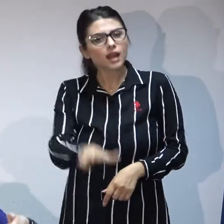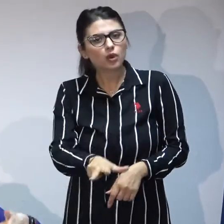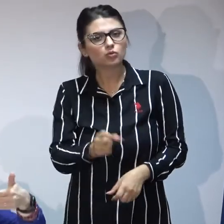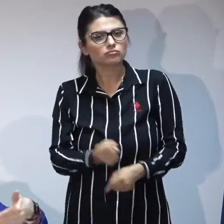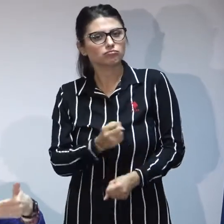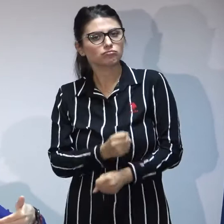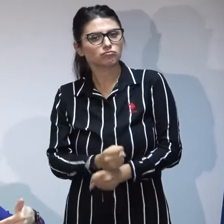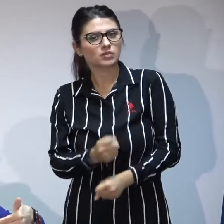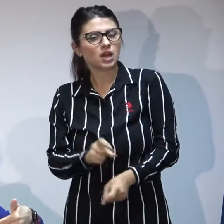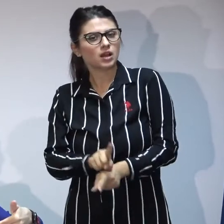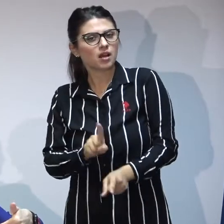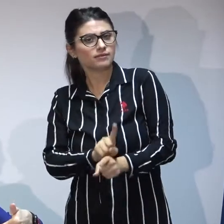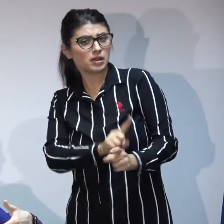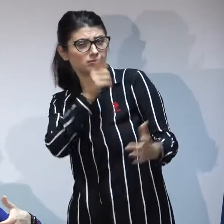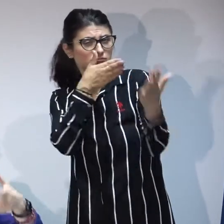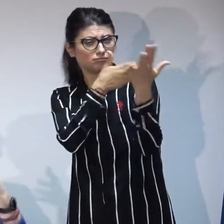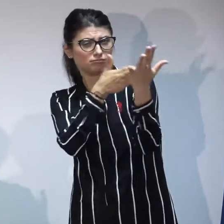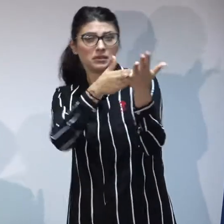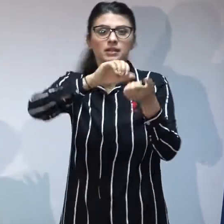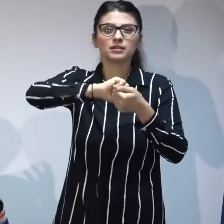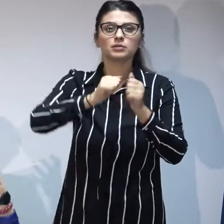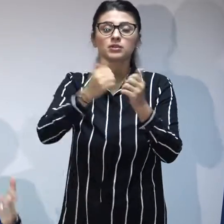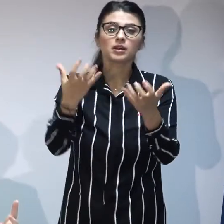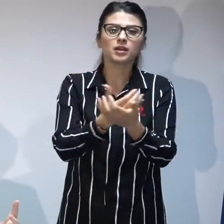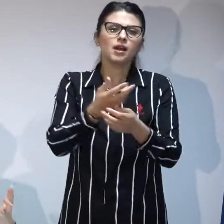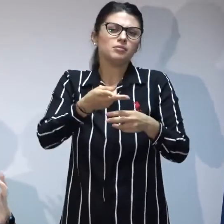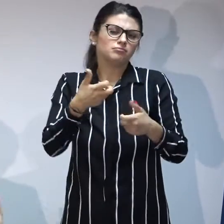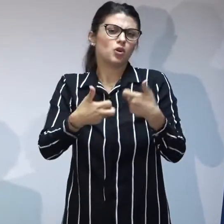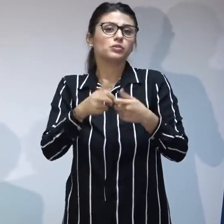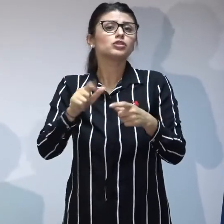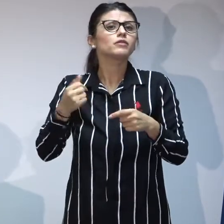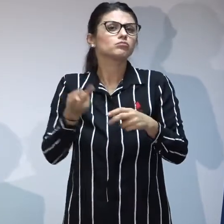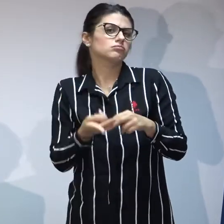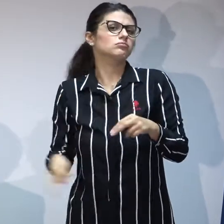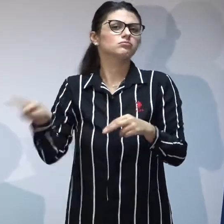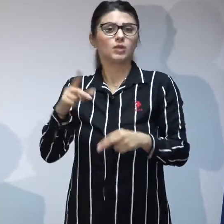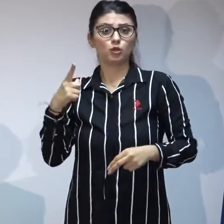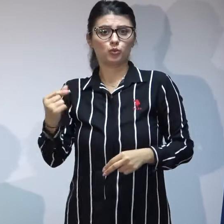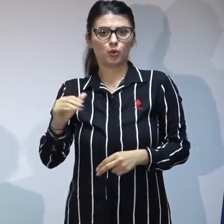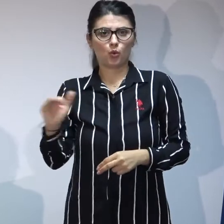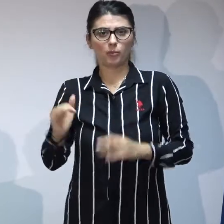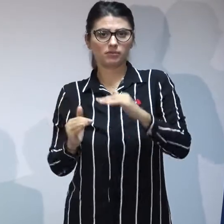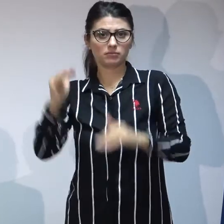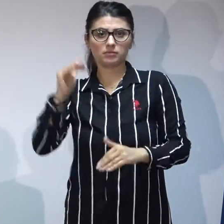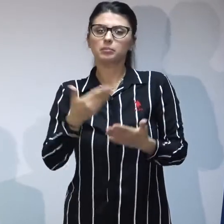insistență asupra acestei probleme și iată am dublat numărul copiilor adoptabil